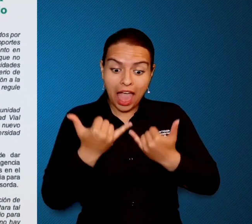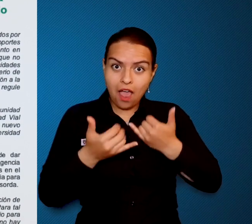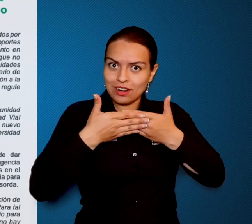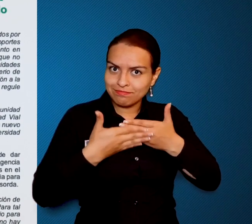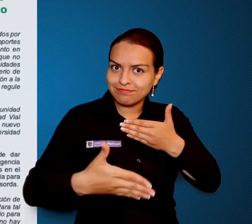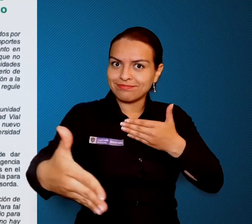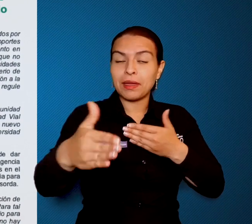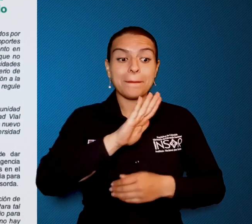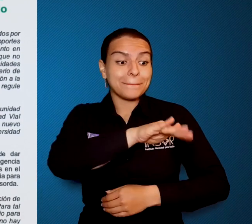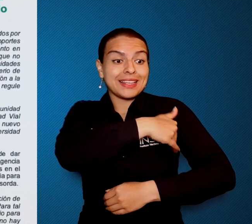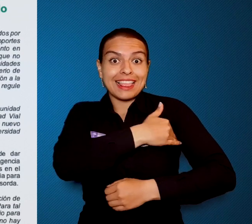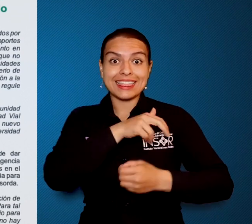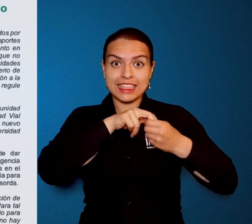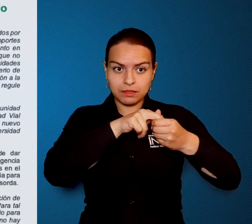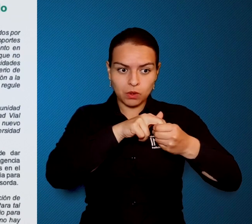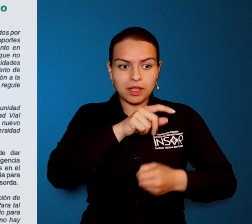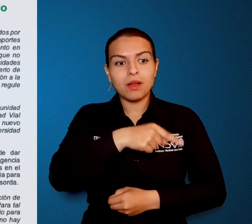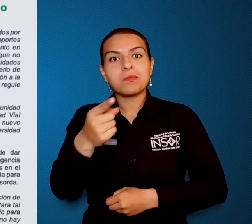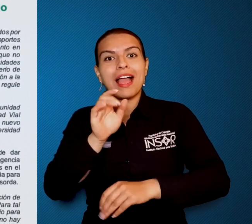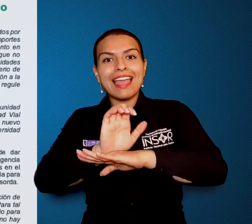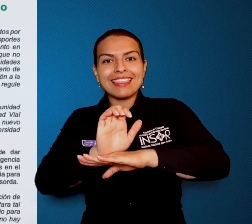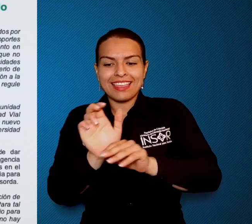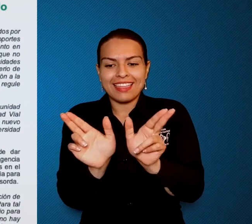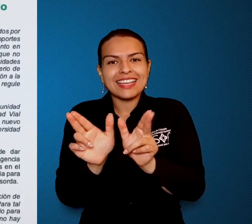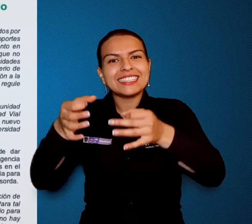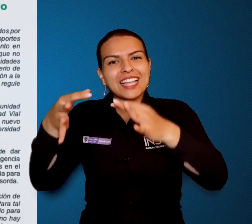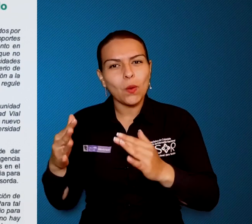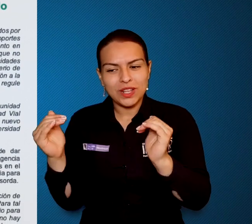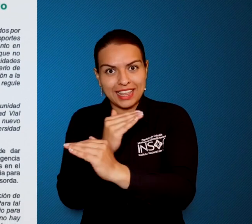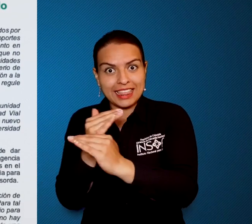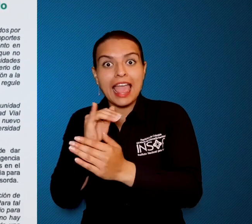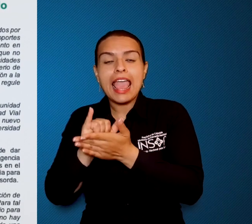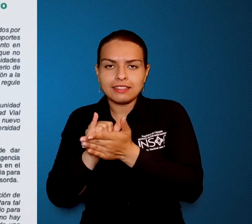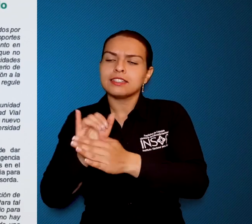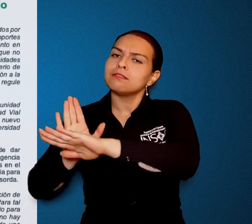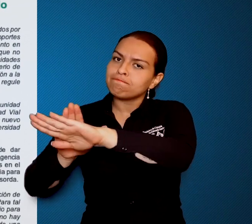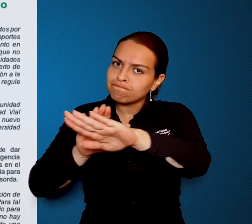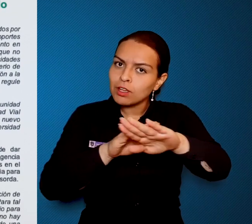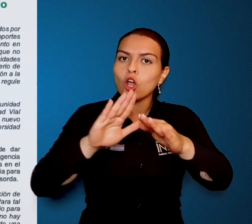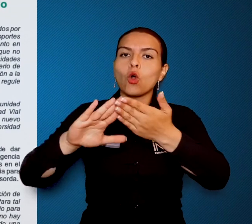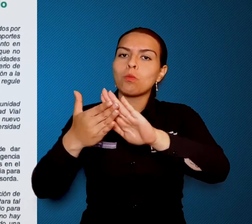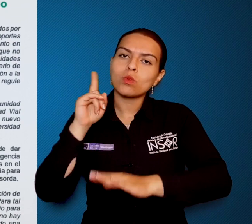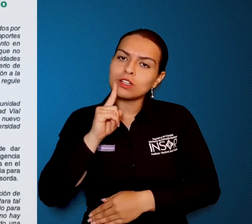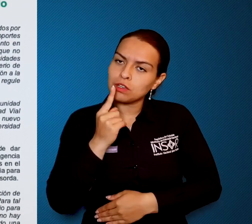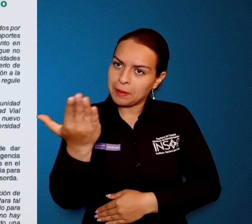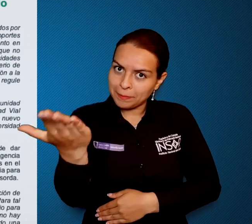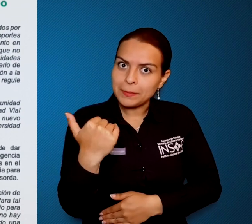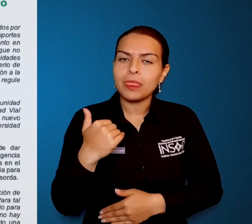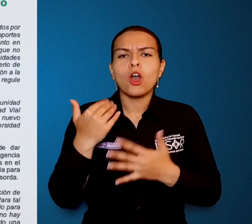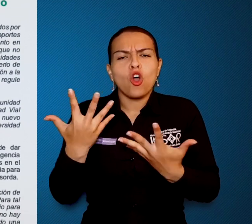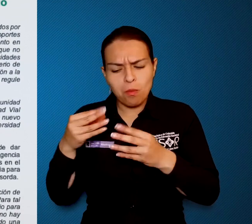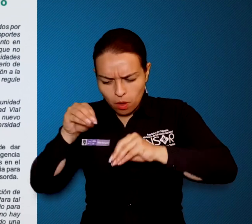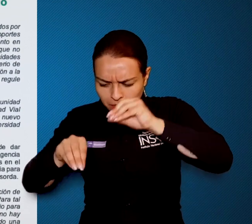En consecuencia, a partir de hoy, el Ministerio de Transporte y la Agencia Nacional de Seguridad Vial le hacen una invitación